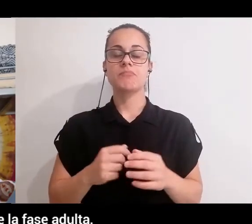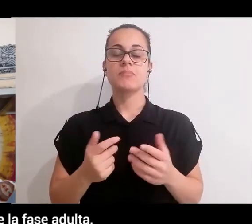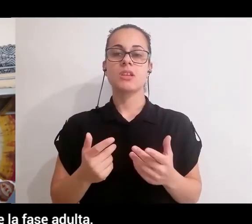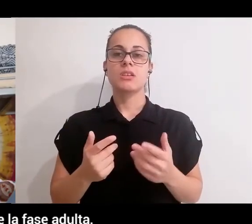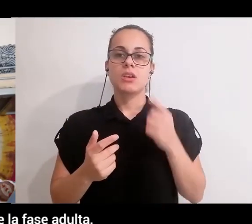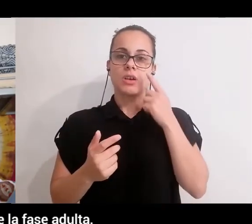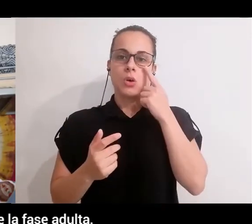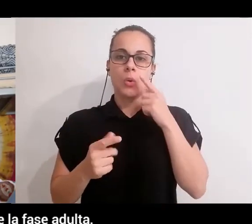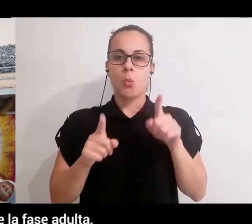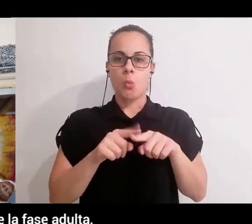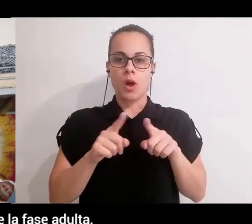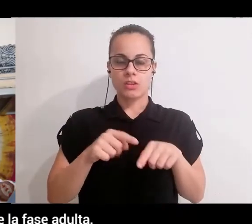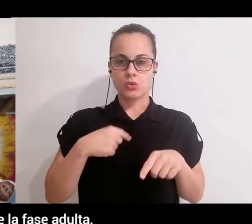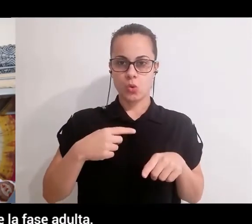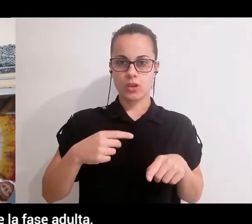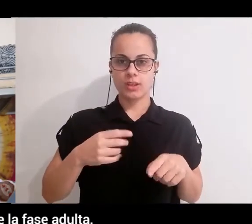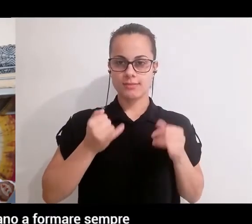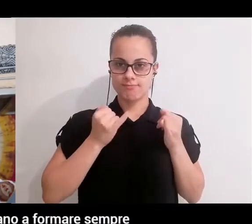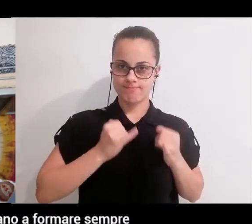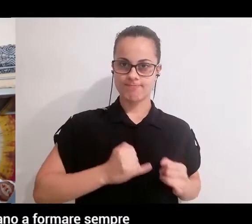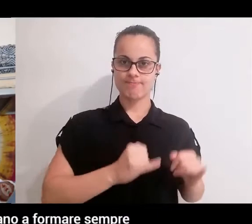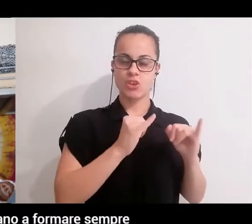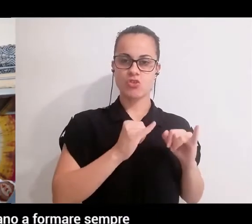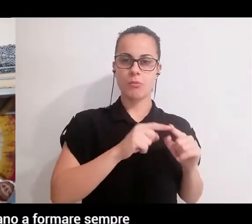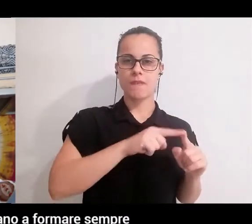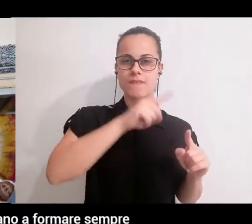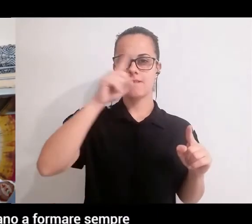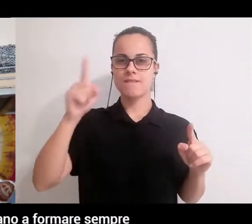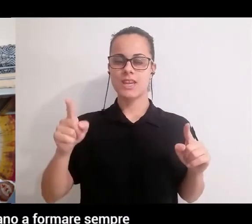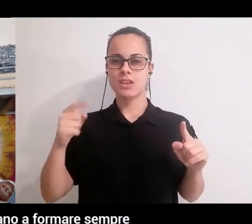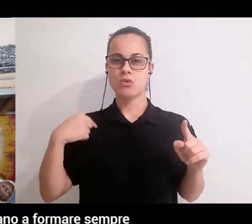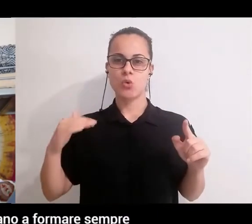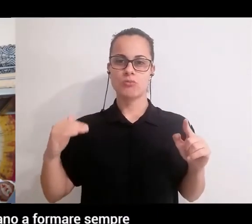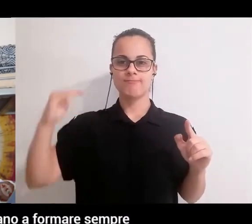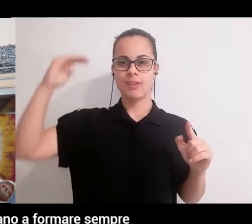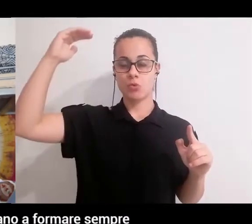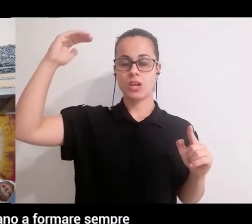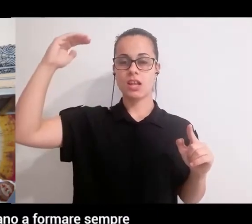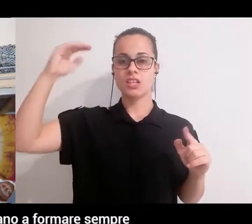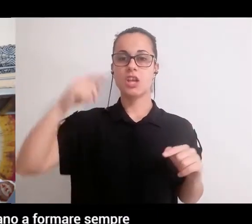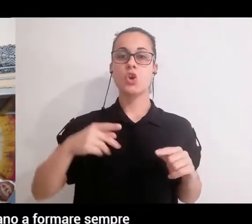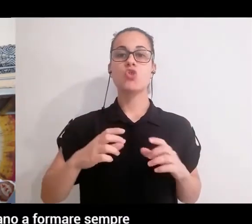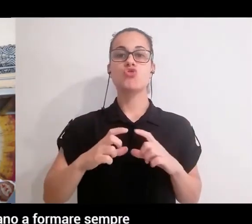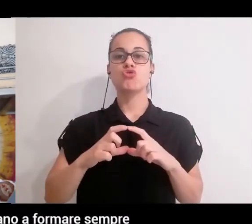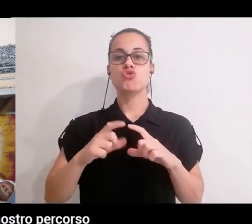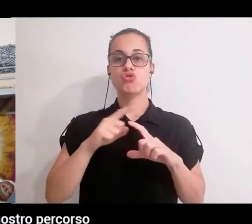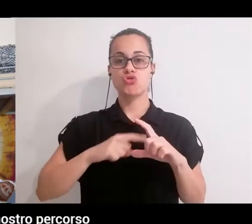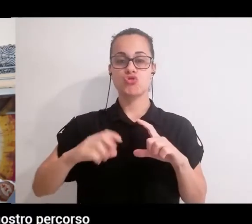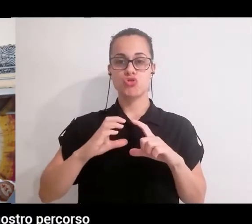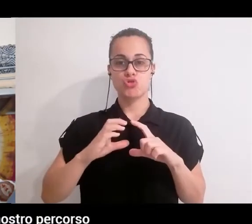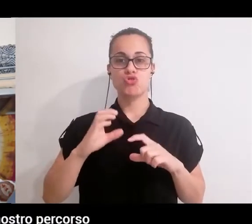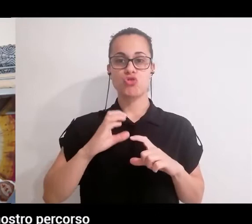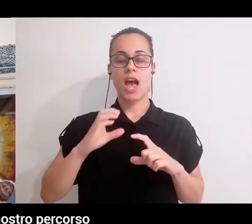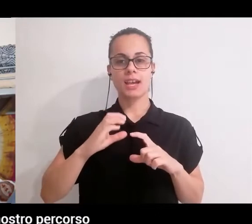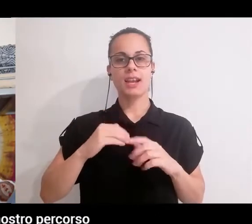e durante la fase adulta, questi chakra mano a mano si cominciano a formare sempre in modo più